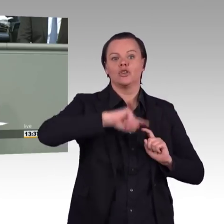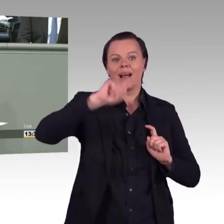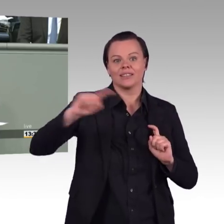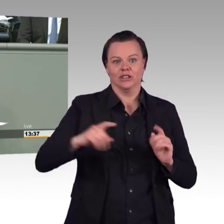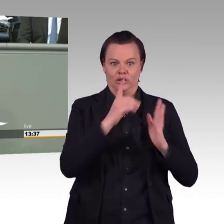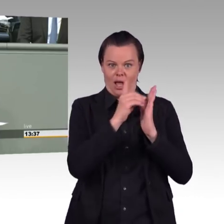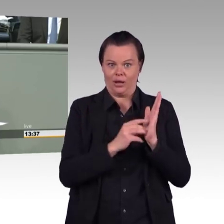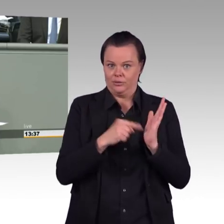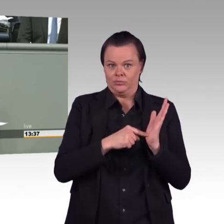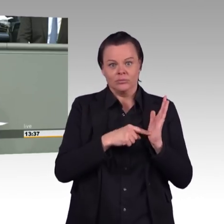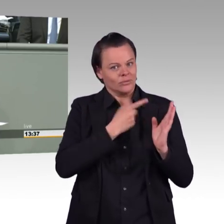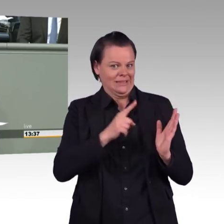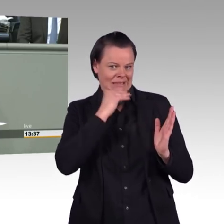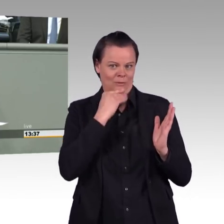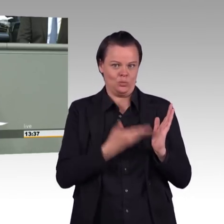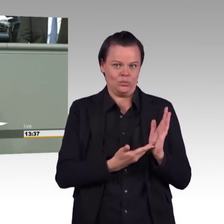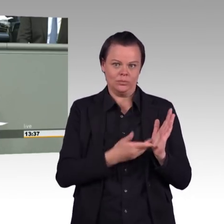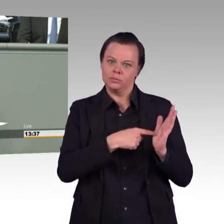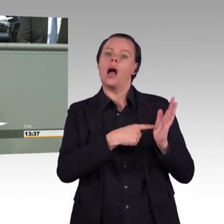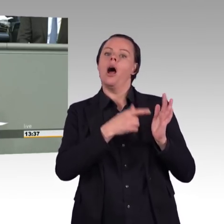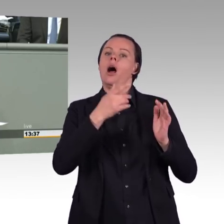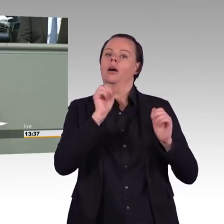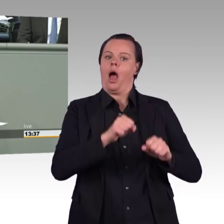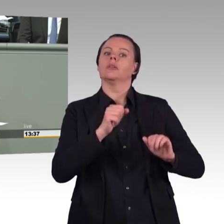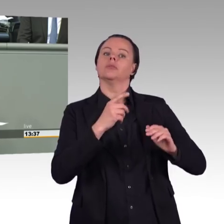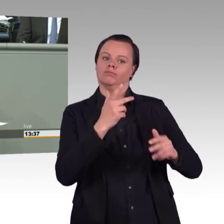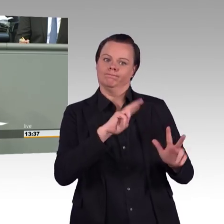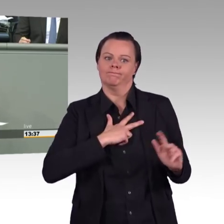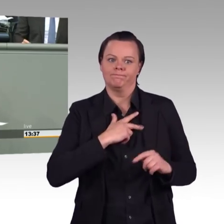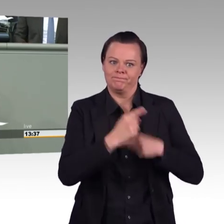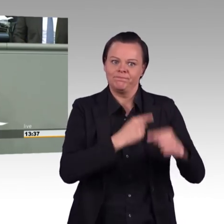haben Recht. Und das schalten wir einfach mal ab. Ich möchte ja. Und trotzdem